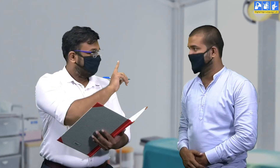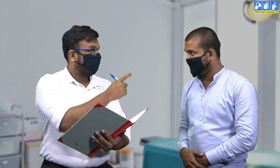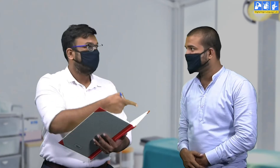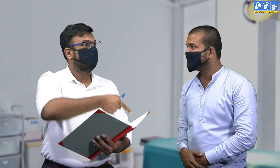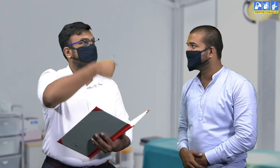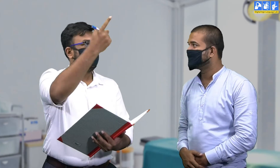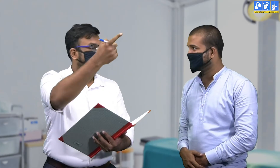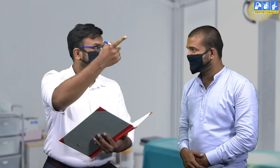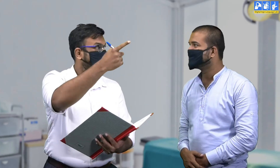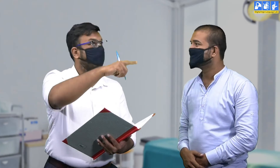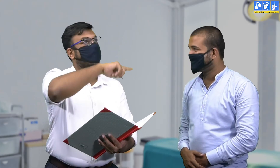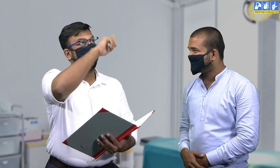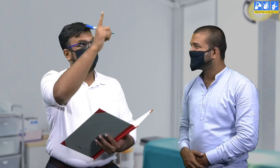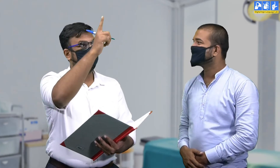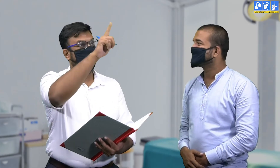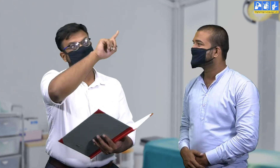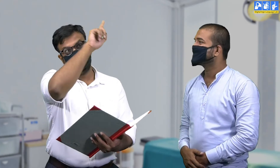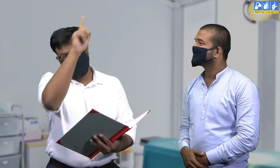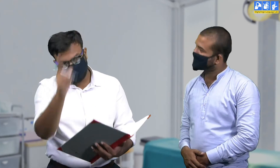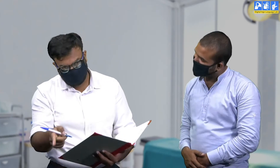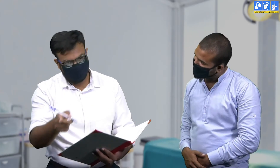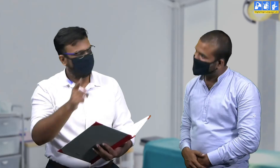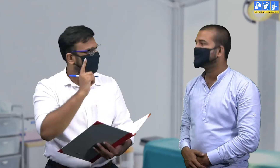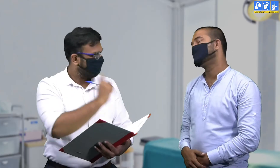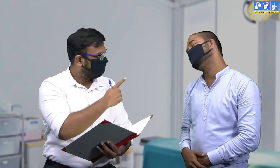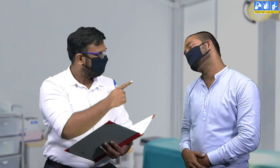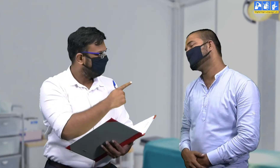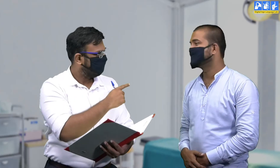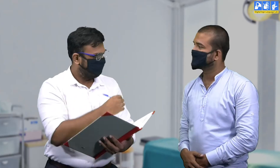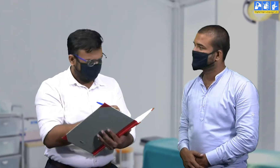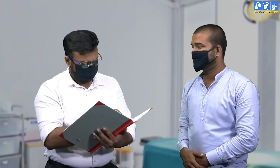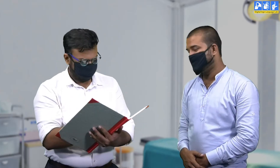मैं आपको दवाया लेके दे रहा हूँ सुबह, दोपहर और शाम को लेनी है